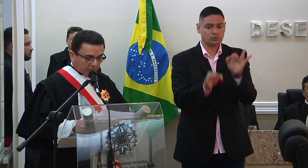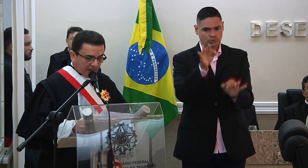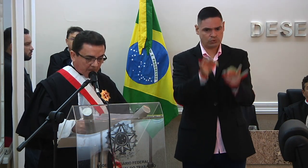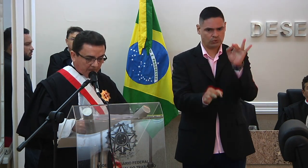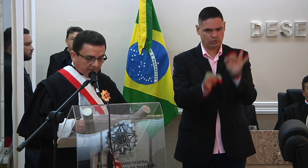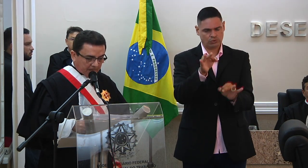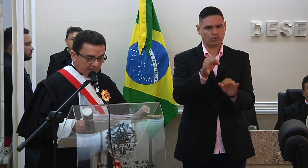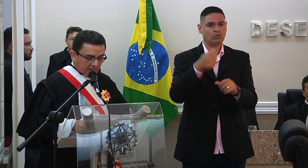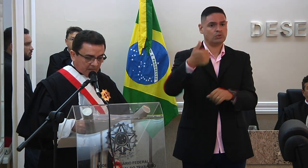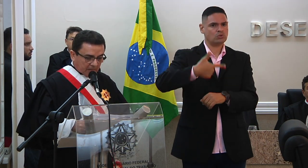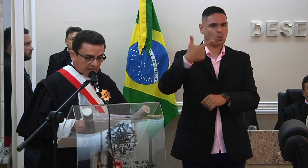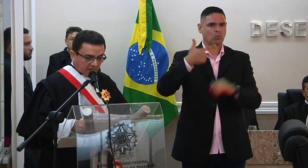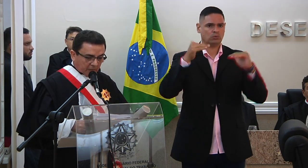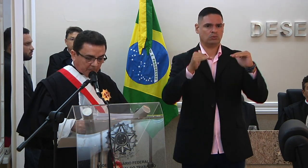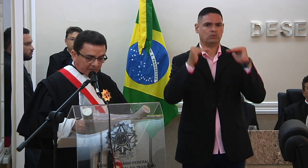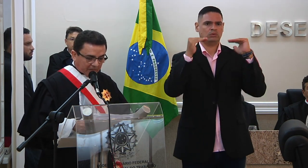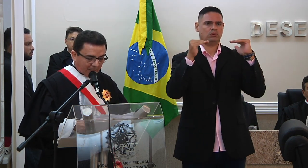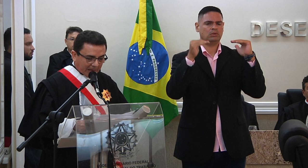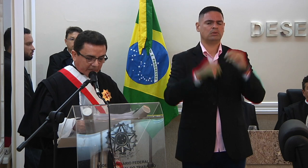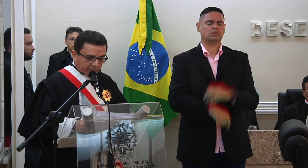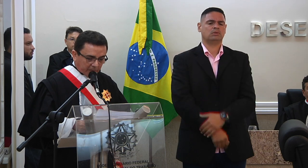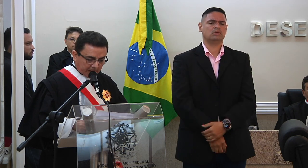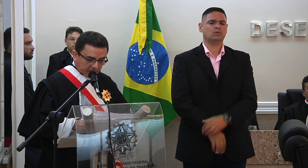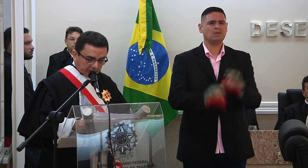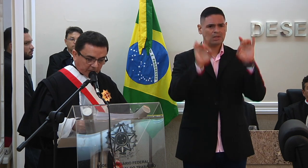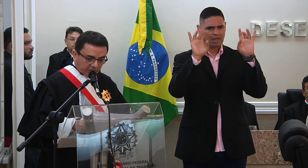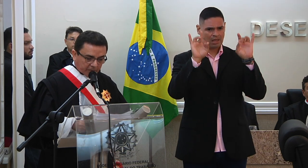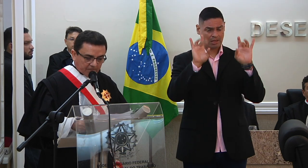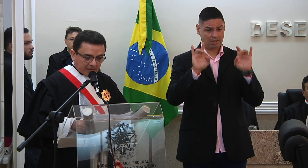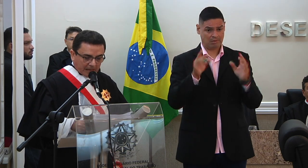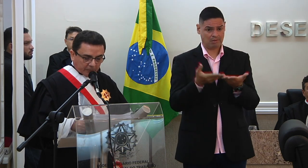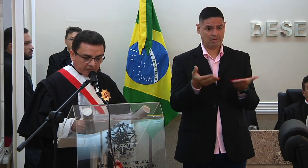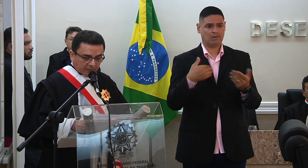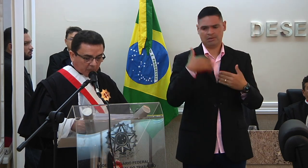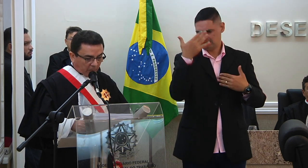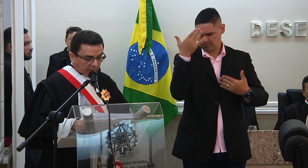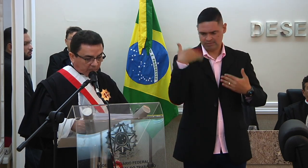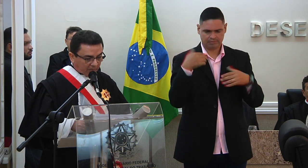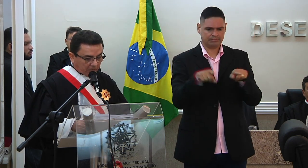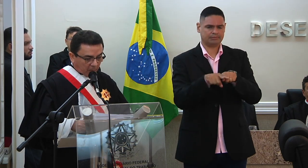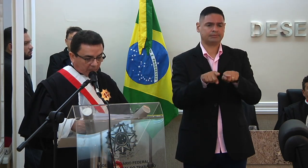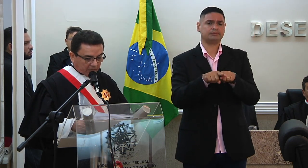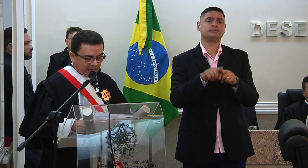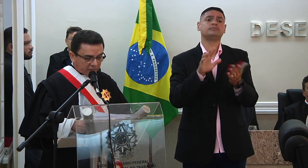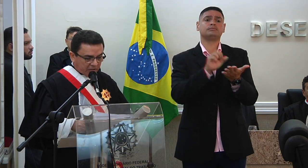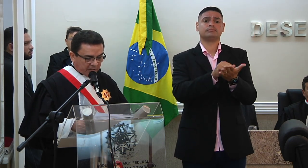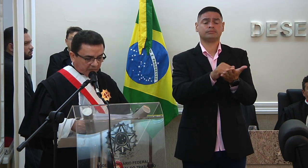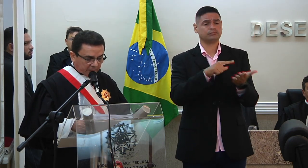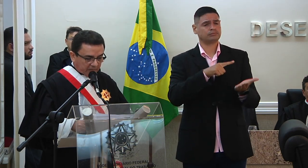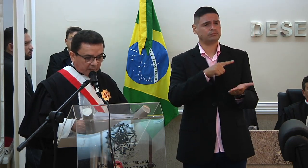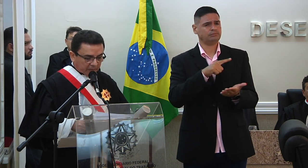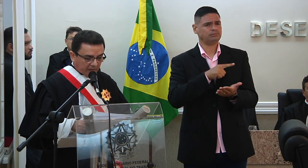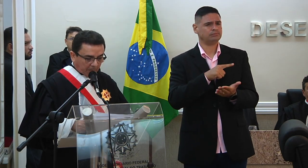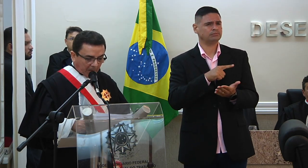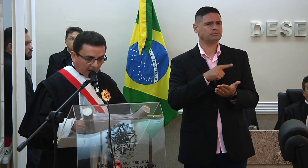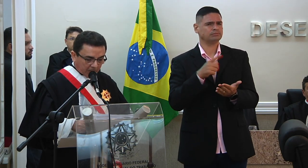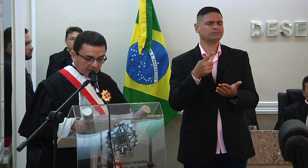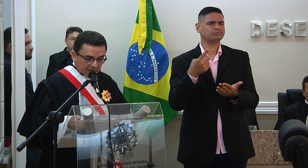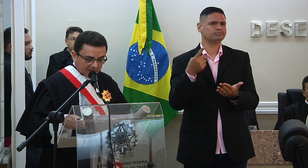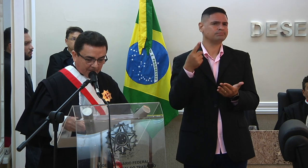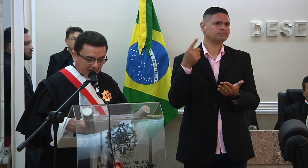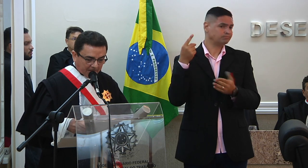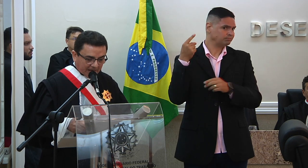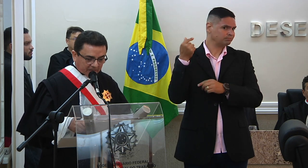no segundo grau especial agradecimento dirijo aos servidores e servidoras que há dias se